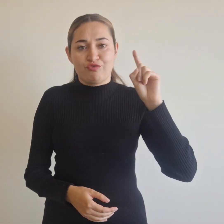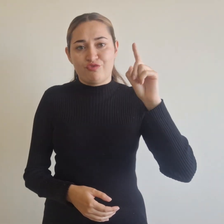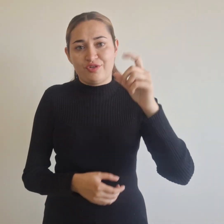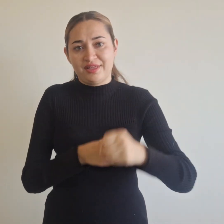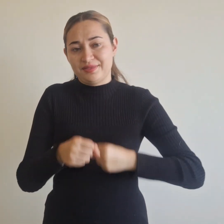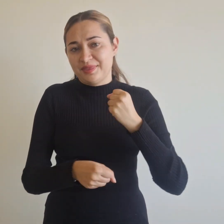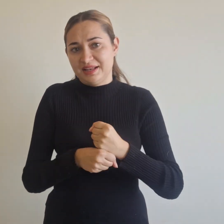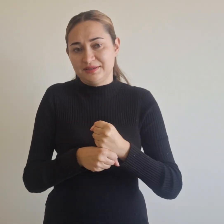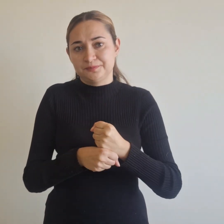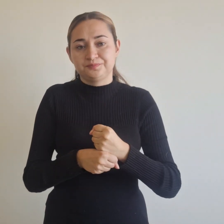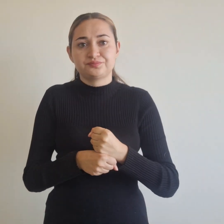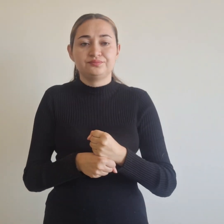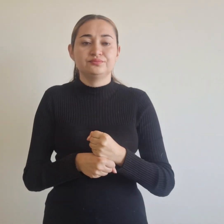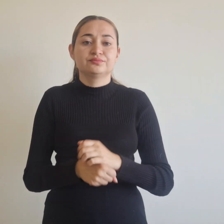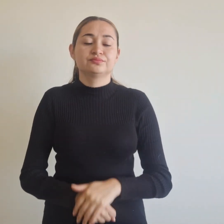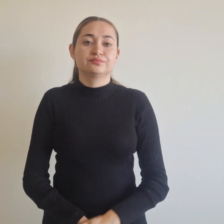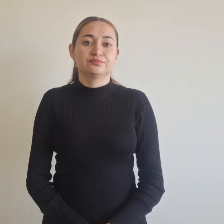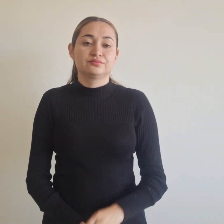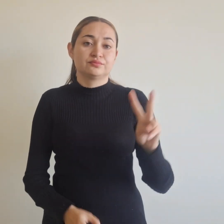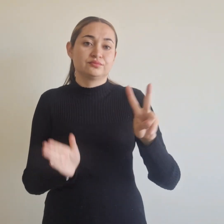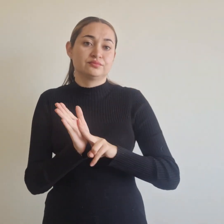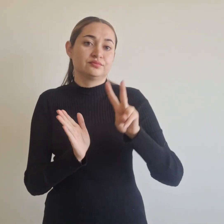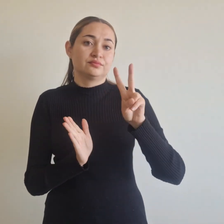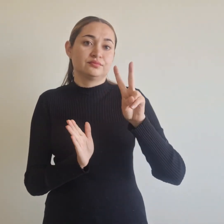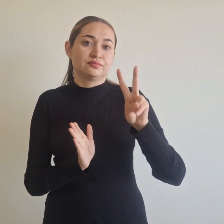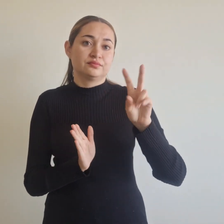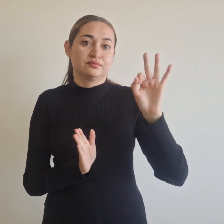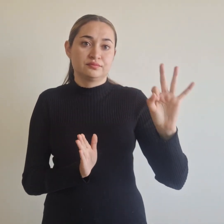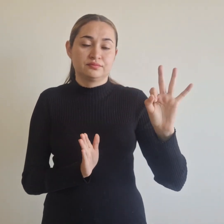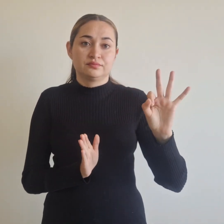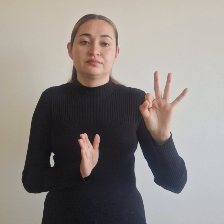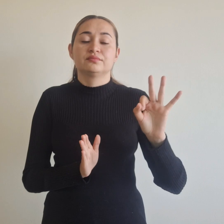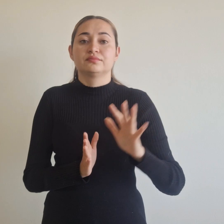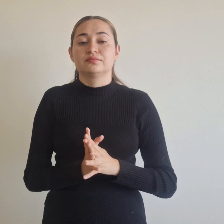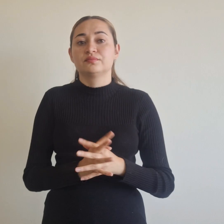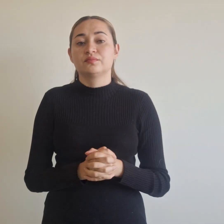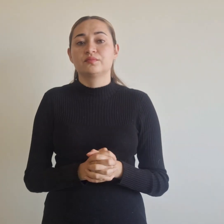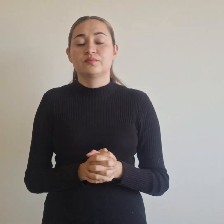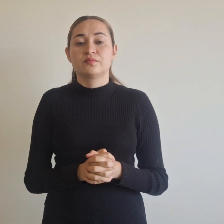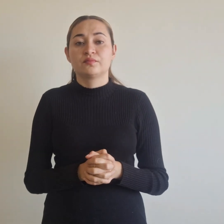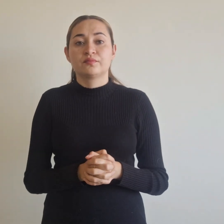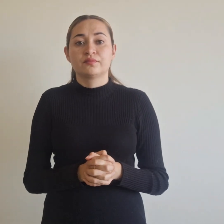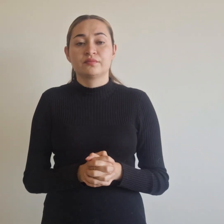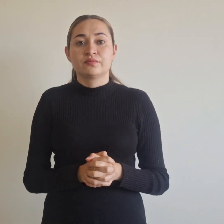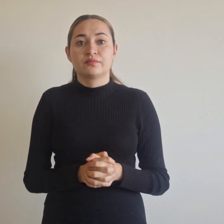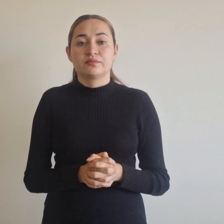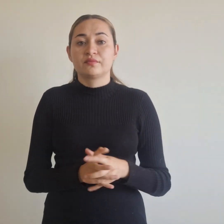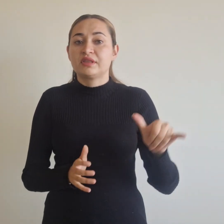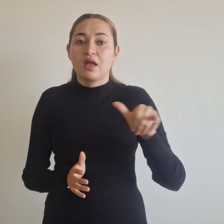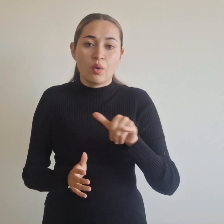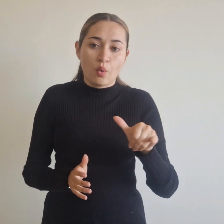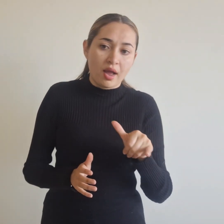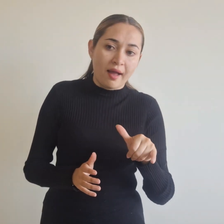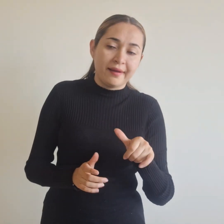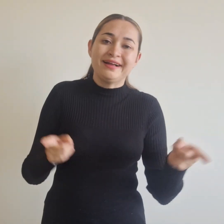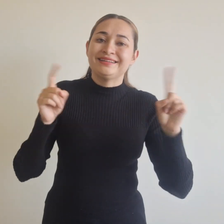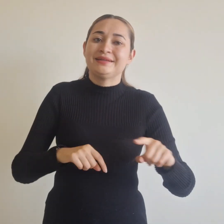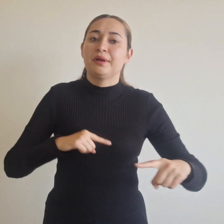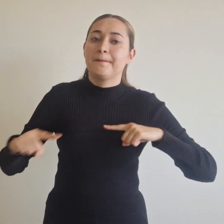las disposiciones del año 2023. No obstante, desde la Administración Municipal,